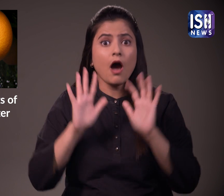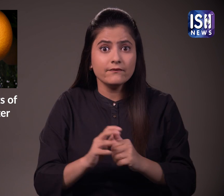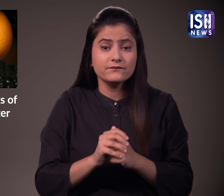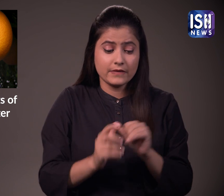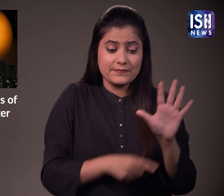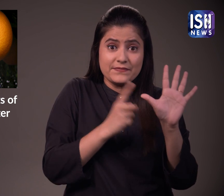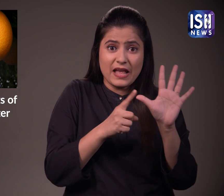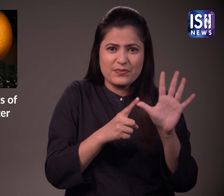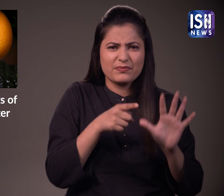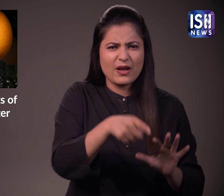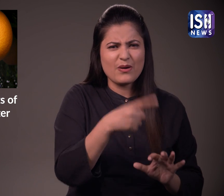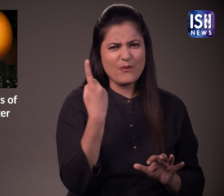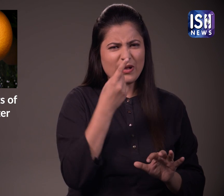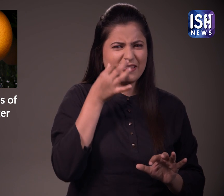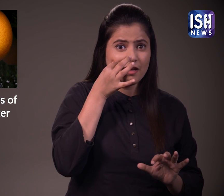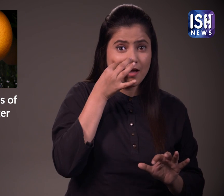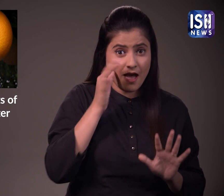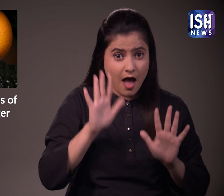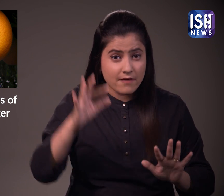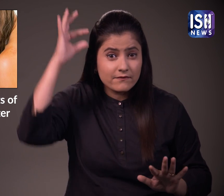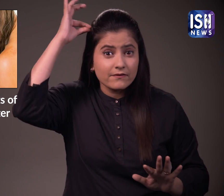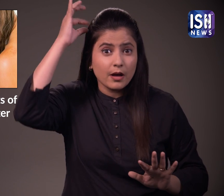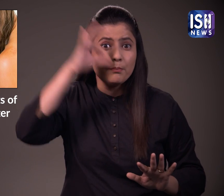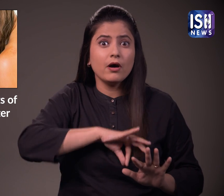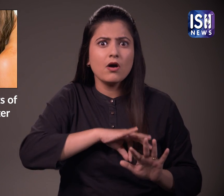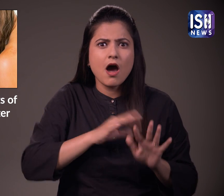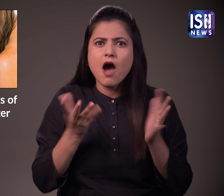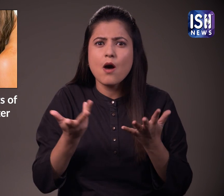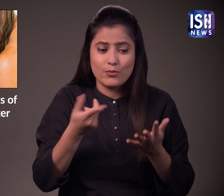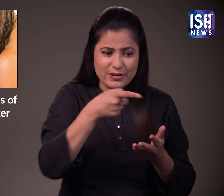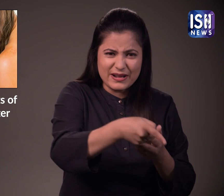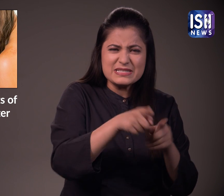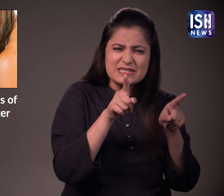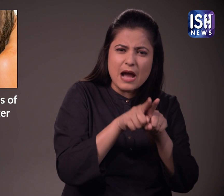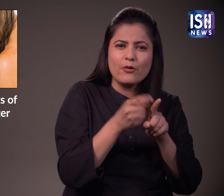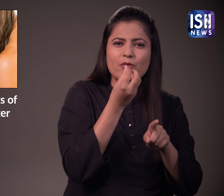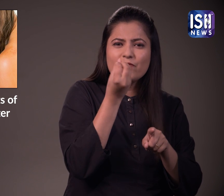औरेंज ब्लासम वॉटर से बालों को दोने से बाल मुलायम, घने और चमकदार बनते है